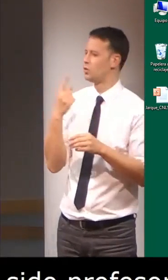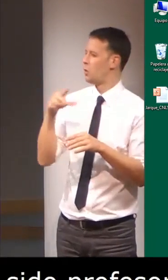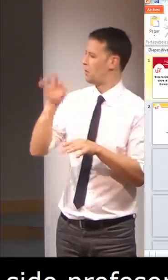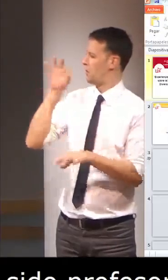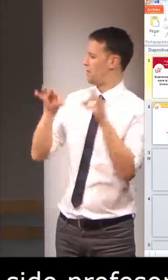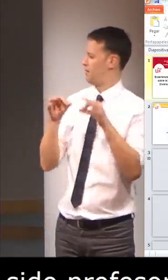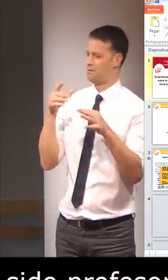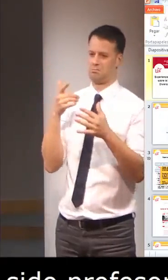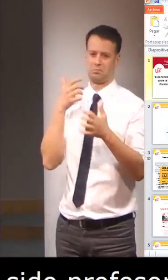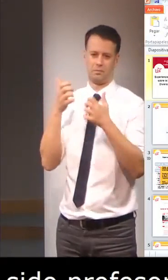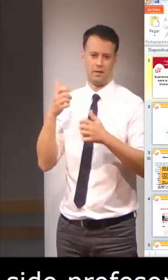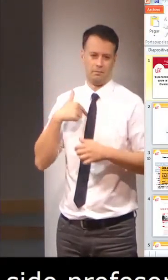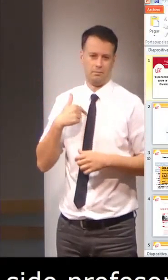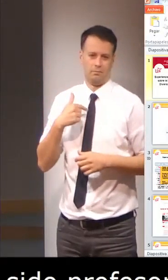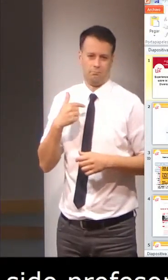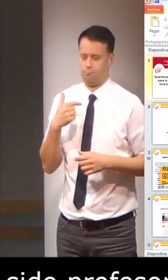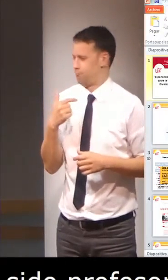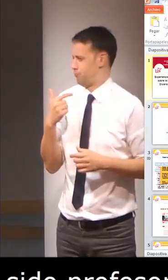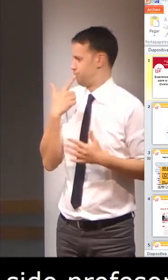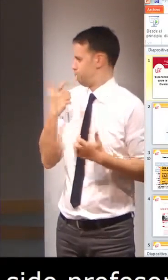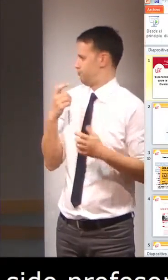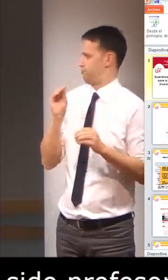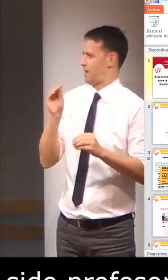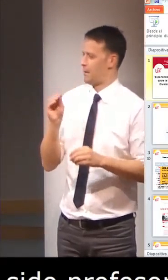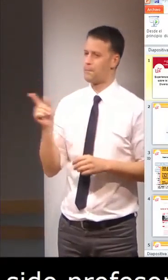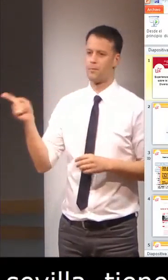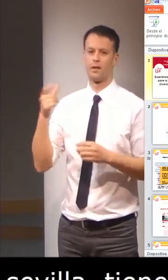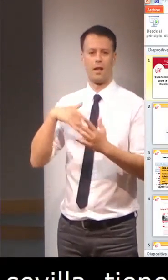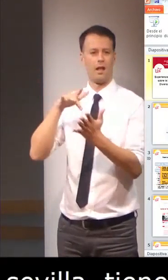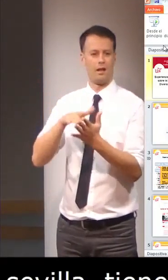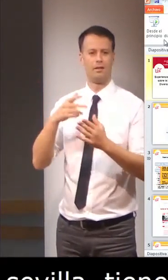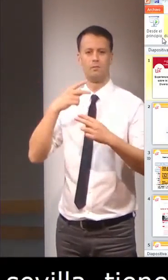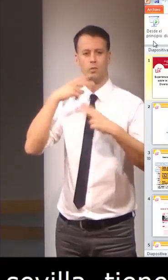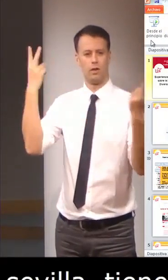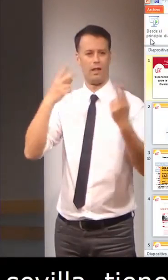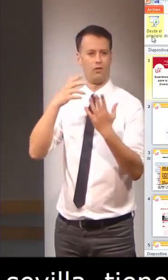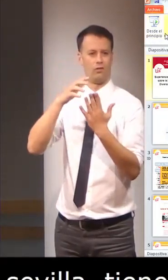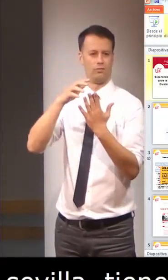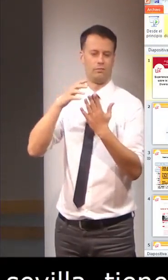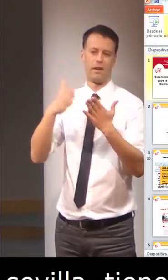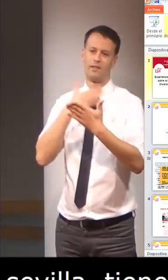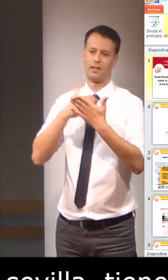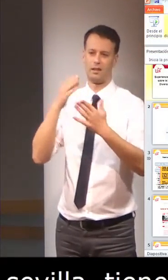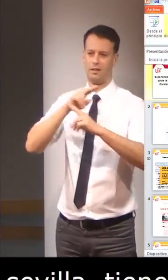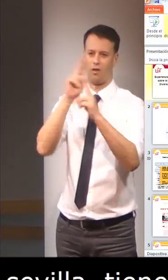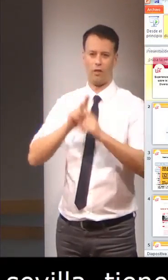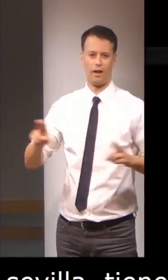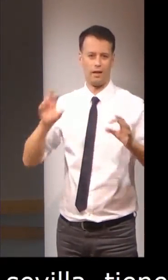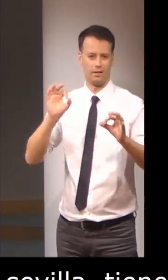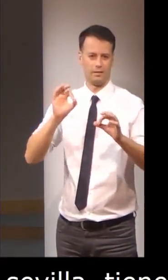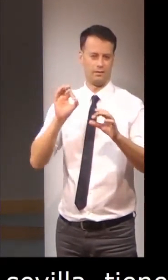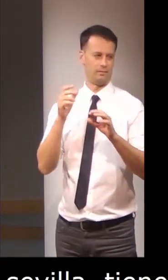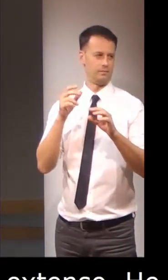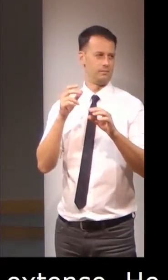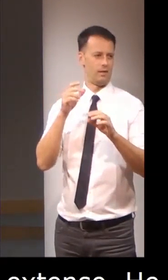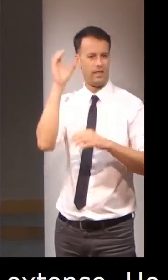Cataluña y he elegido lo más destacable para mí del currículum, lo que más me ha llamado la atención, ella